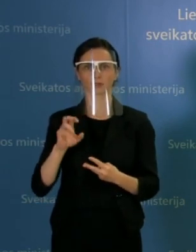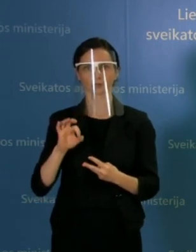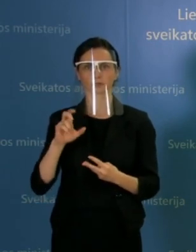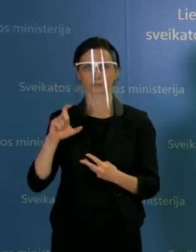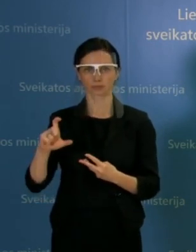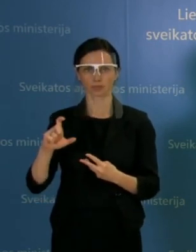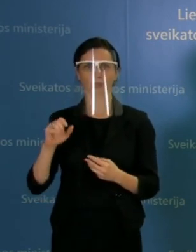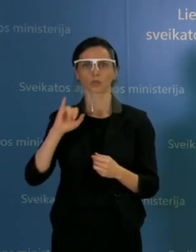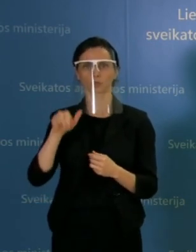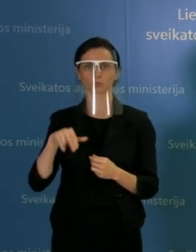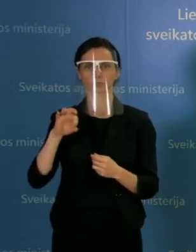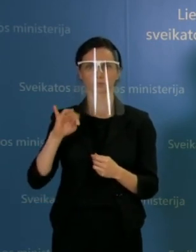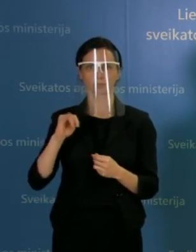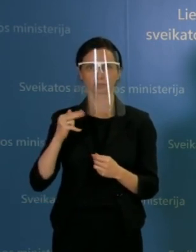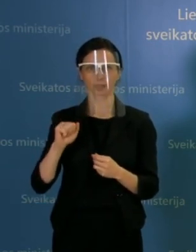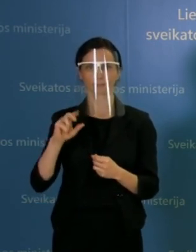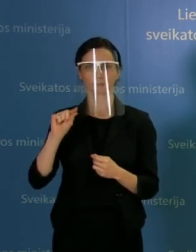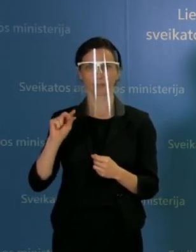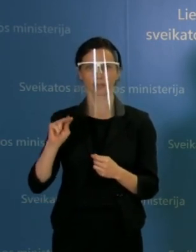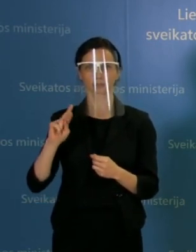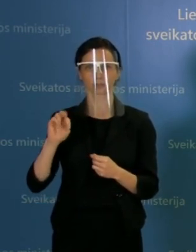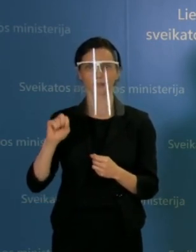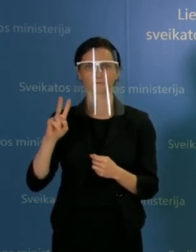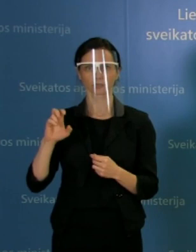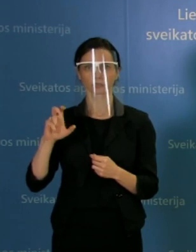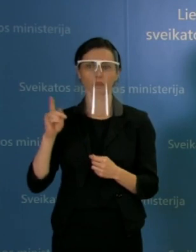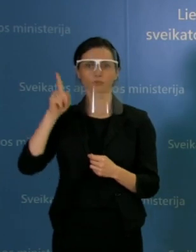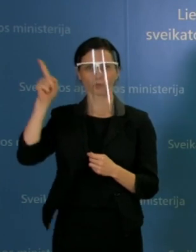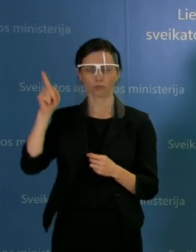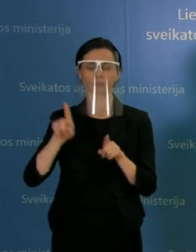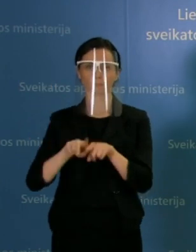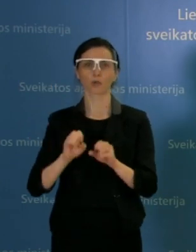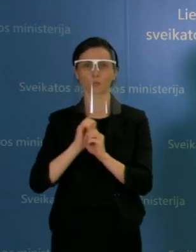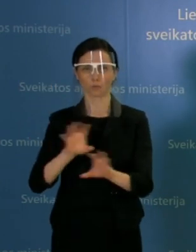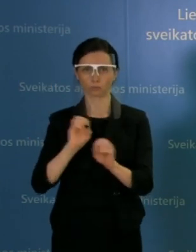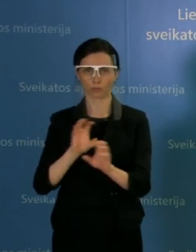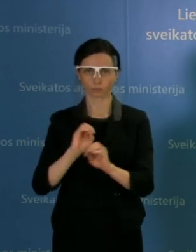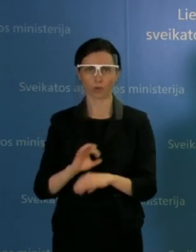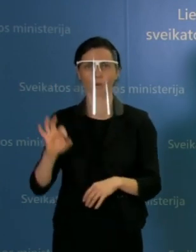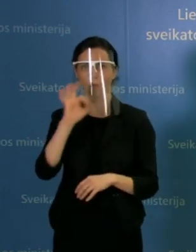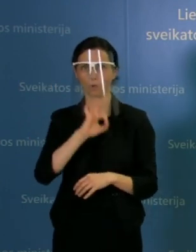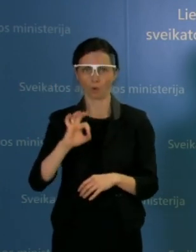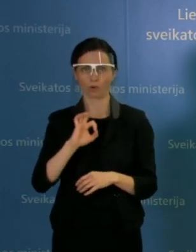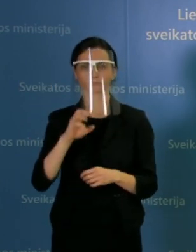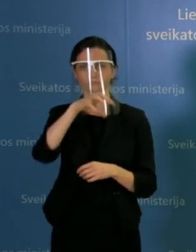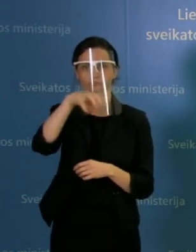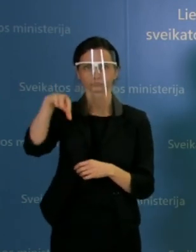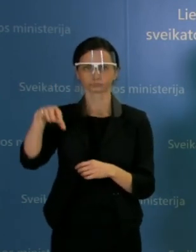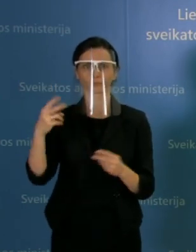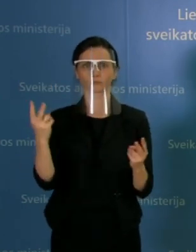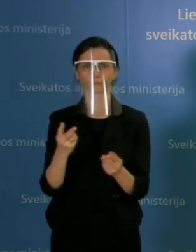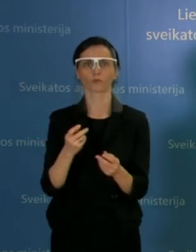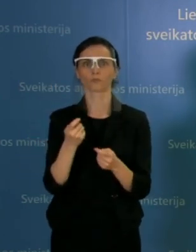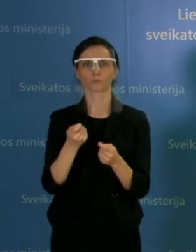centro Justino Petravičienio, kuri nuotolinių būdų pristatys naujausią informaciją apie epidemiologinius židinius. Pradėsime nuo